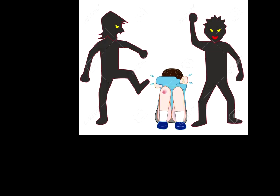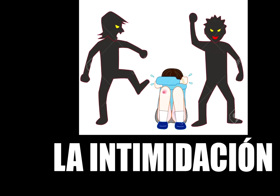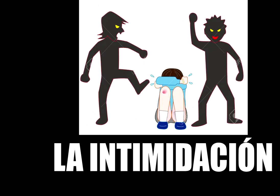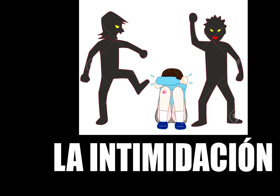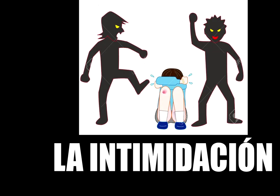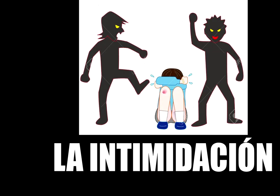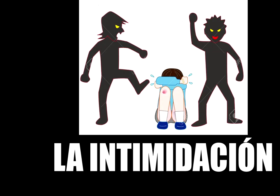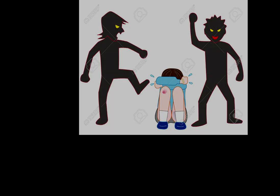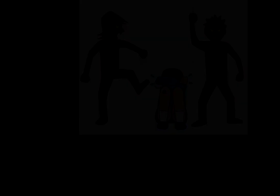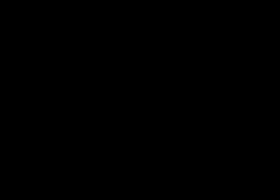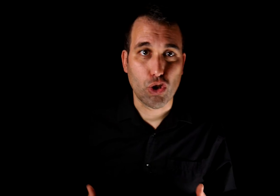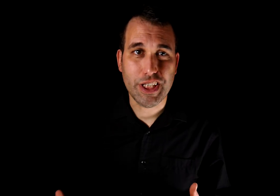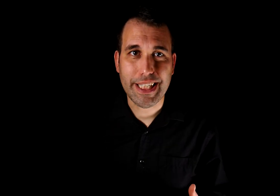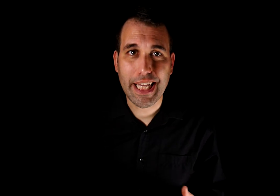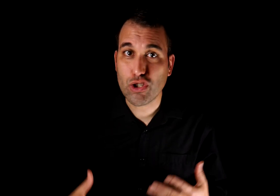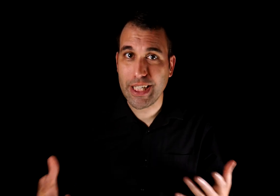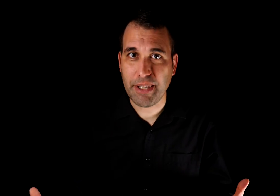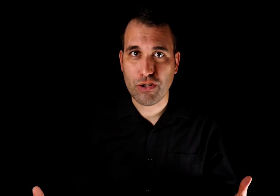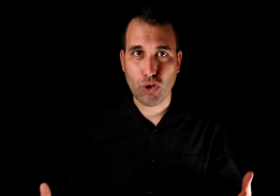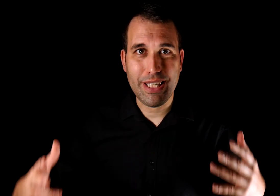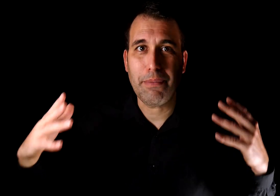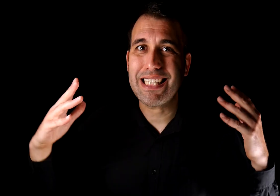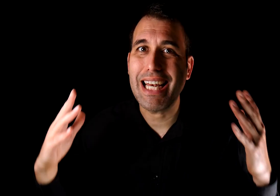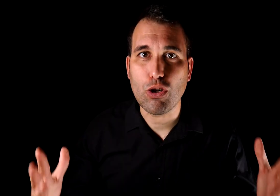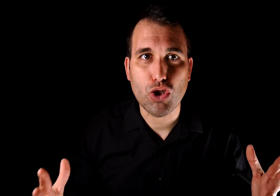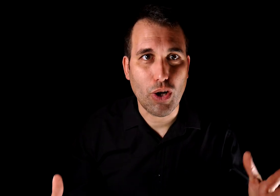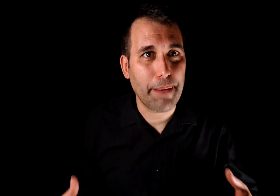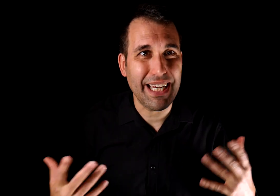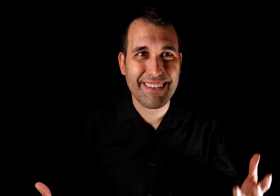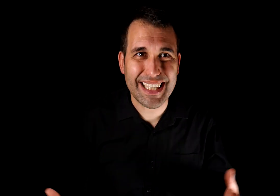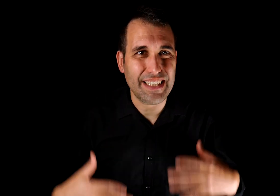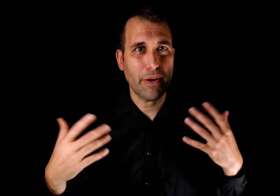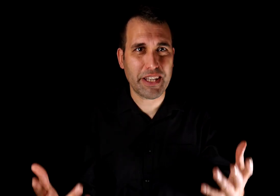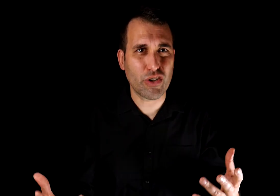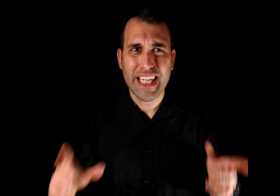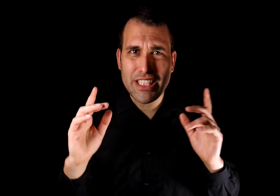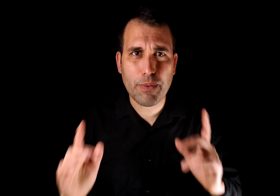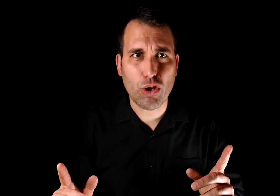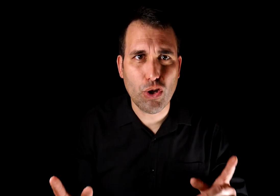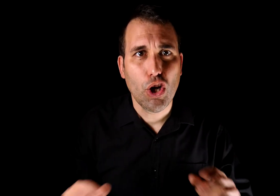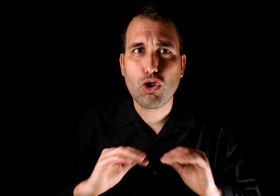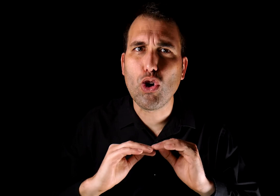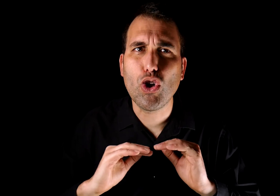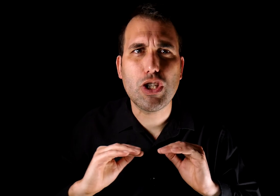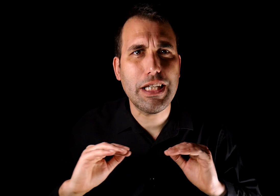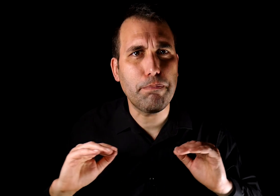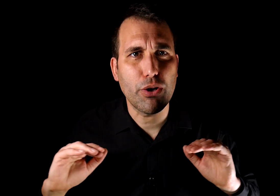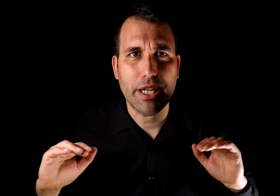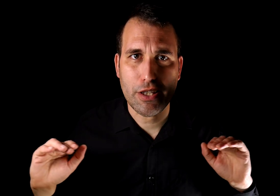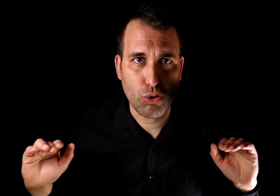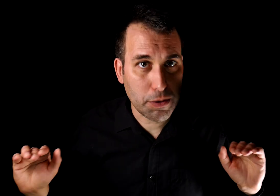la intimidación. Consistirá en hostigamiento, llamadas al acoso, amenazas, difamación y sobre todo, todo tipo de actitudes